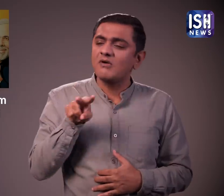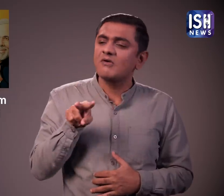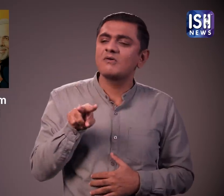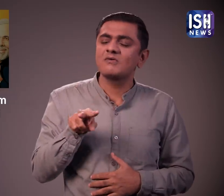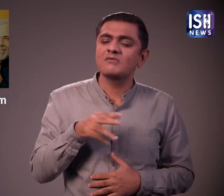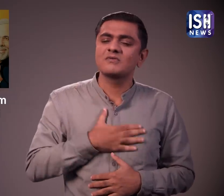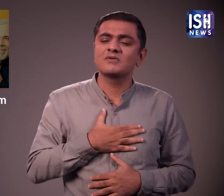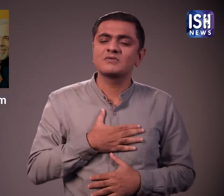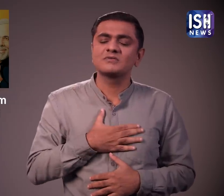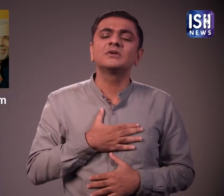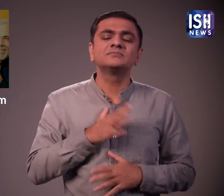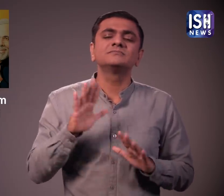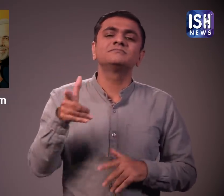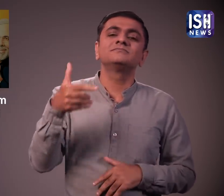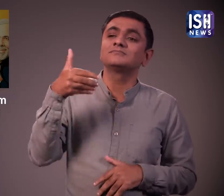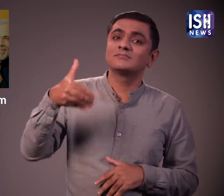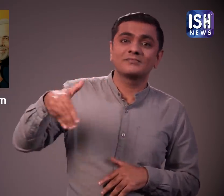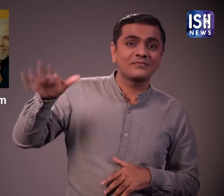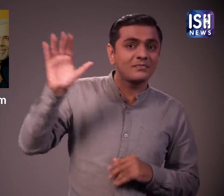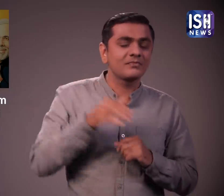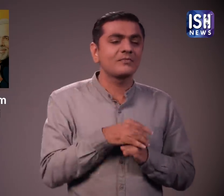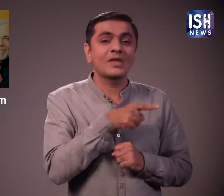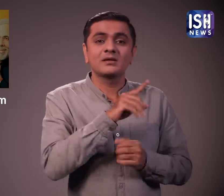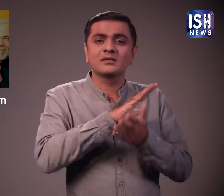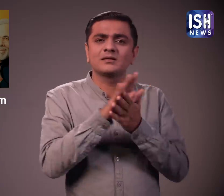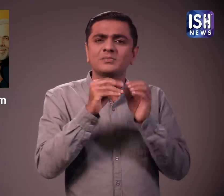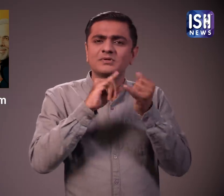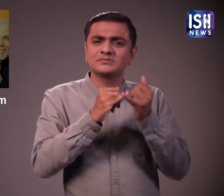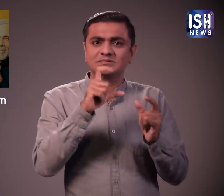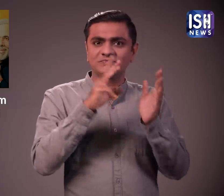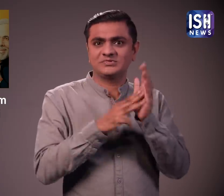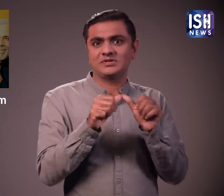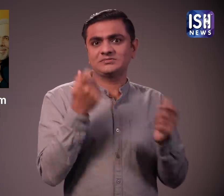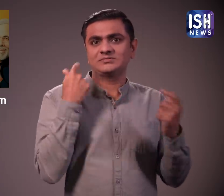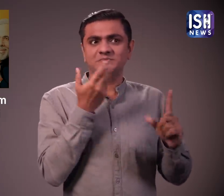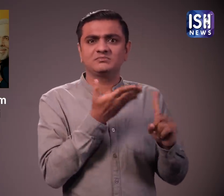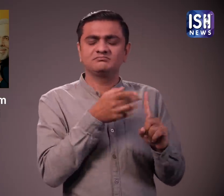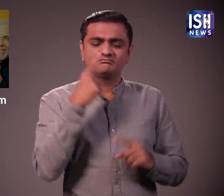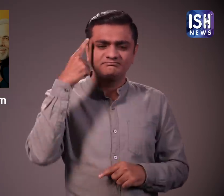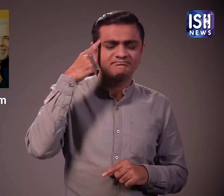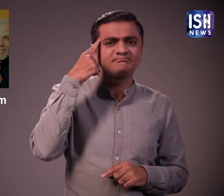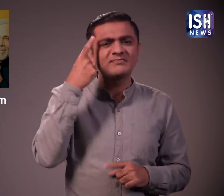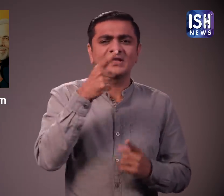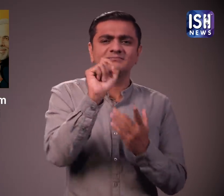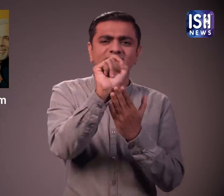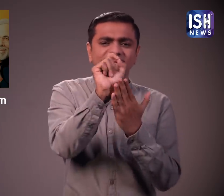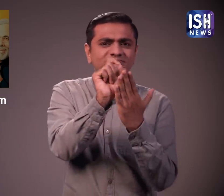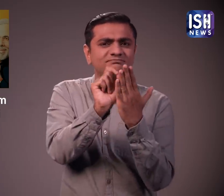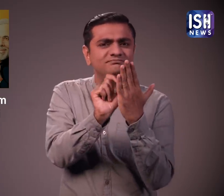मुख्य मंत्री ने विनमरता से उसकी बात सुनी और अभीजीत के जाने के बात उन्होंने प्रधान मंत्री कार्यालाई को